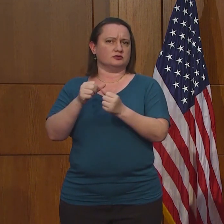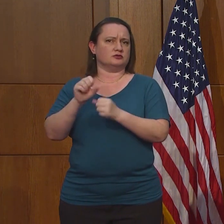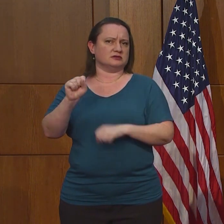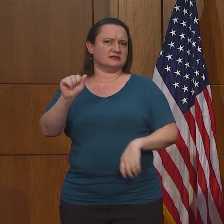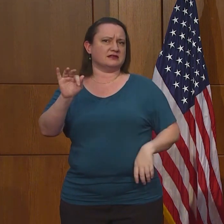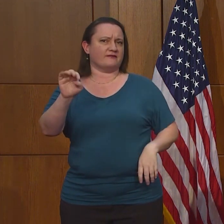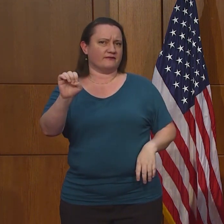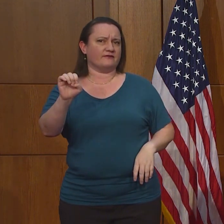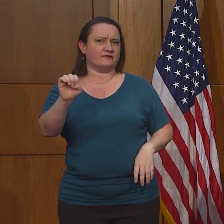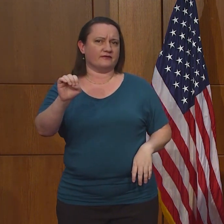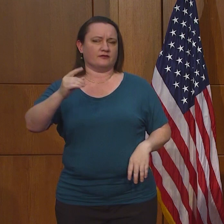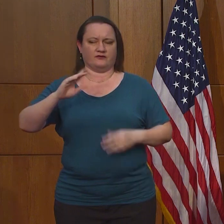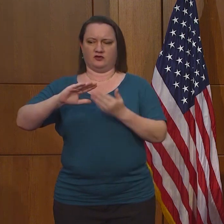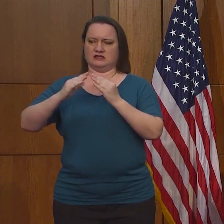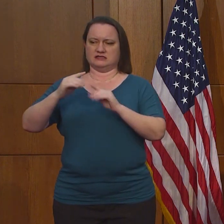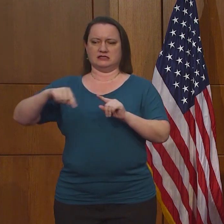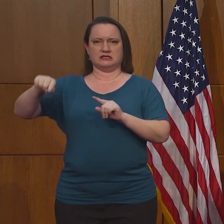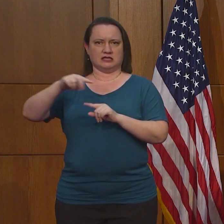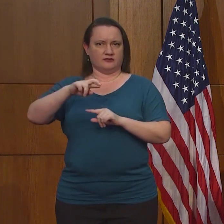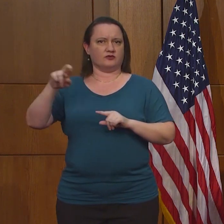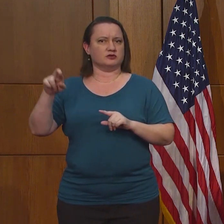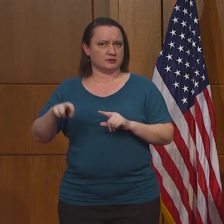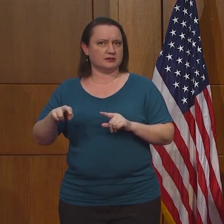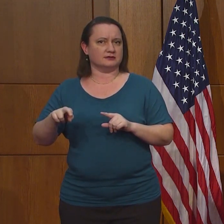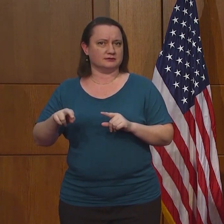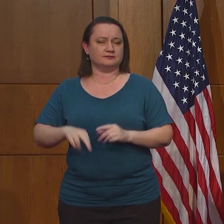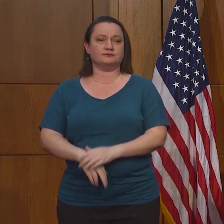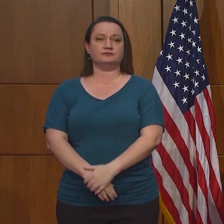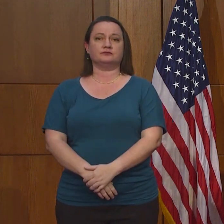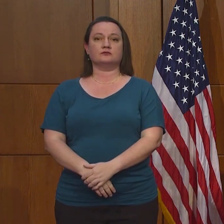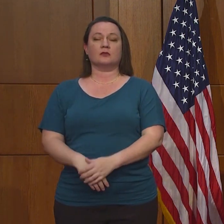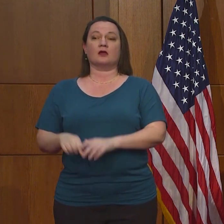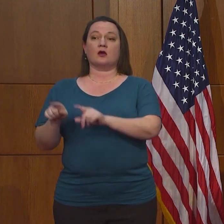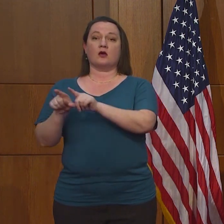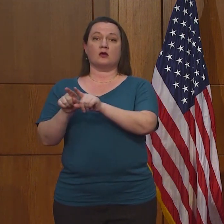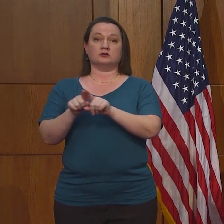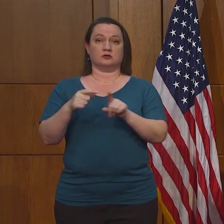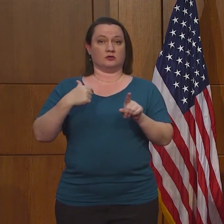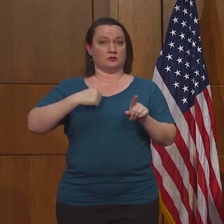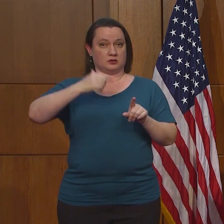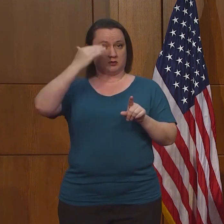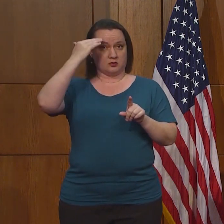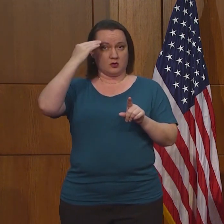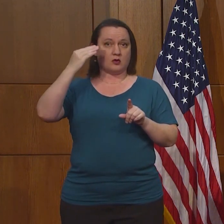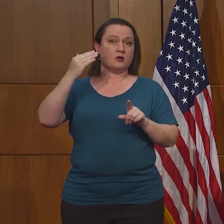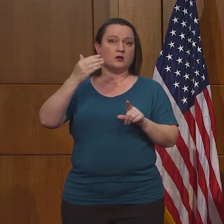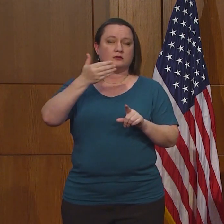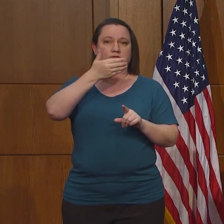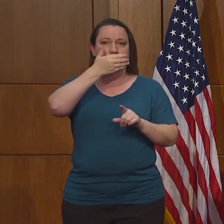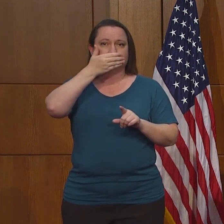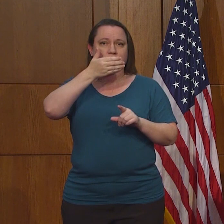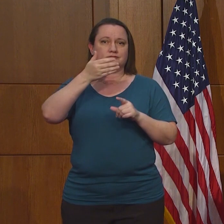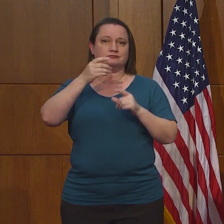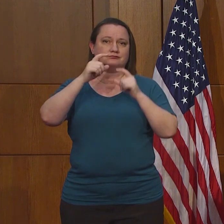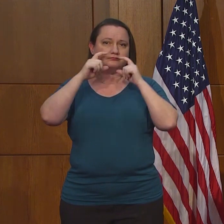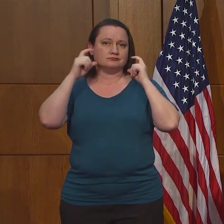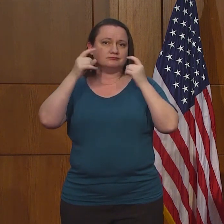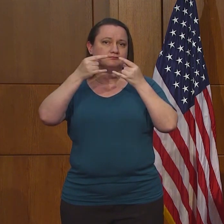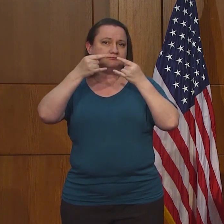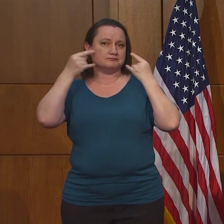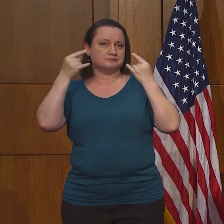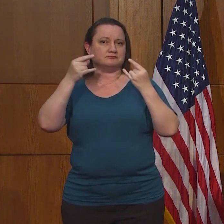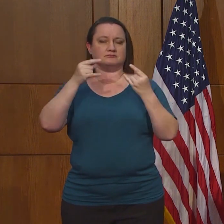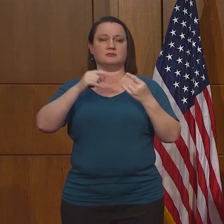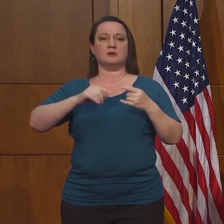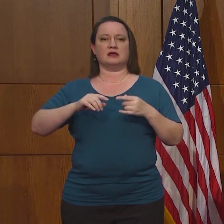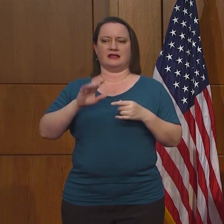al alcalde de Richmond, por querer hacer lo que es correcto. Y como yo lo mencioné antes, la protección de la cara es